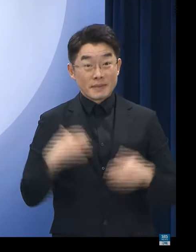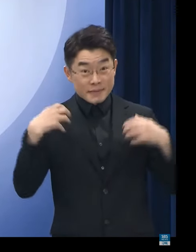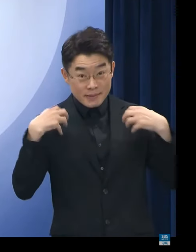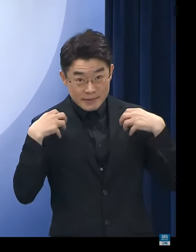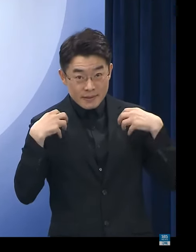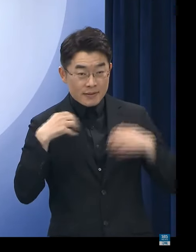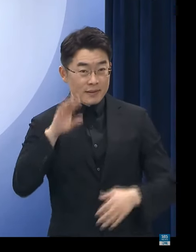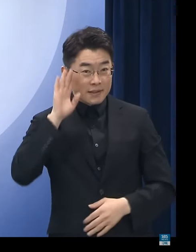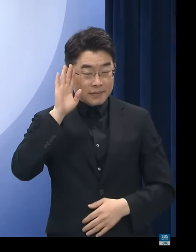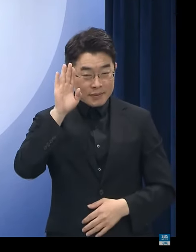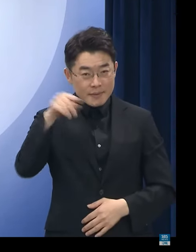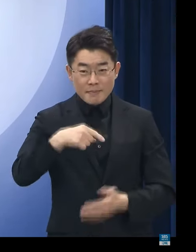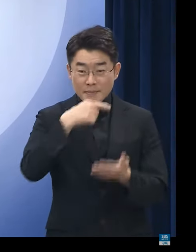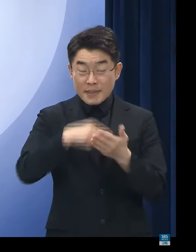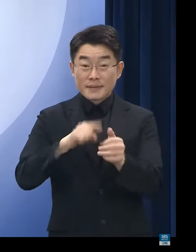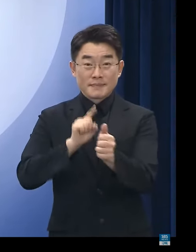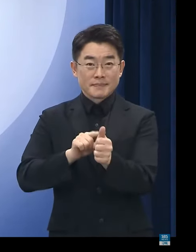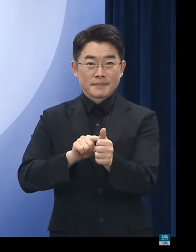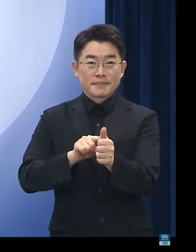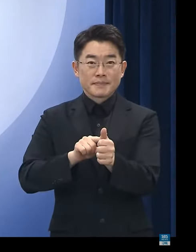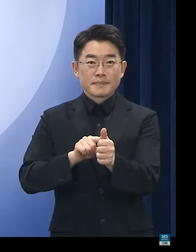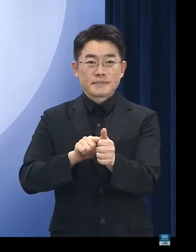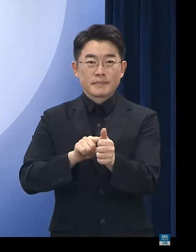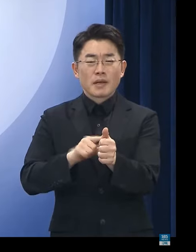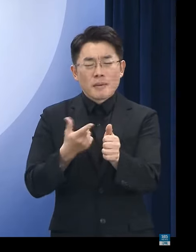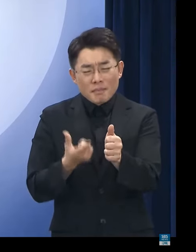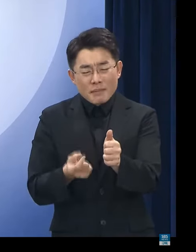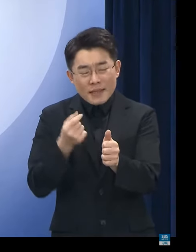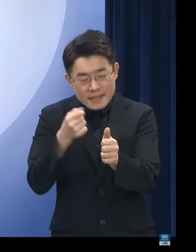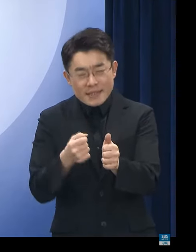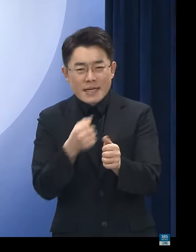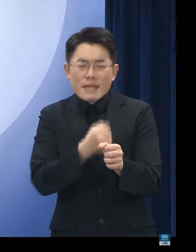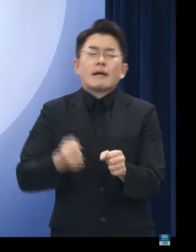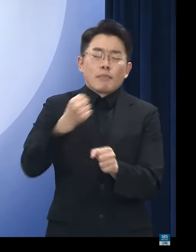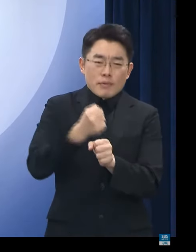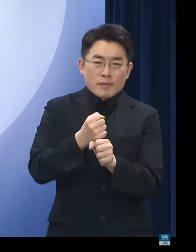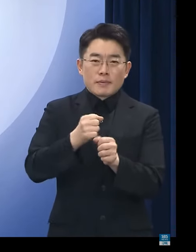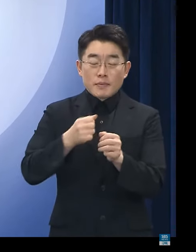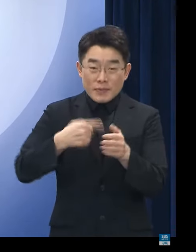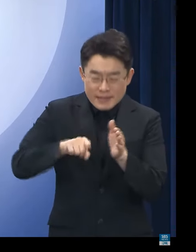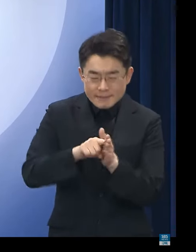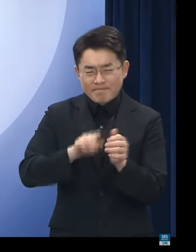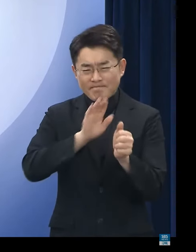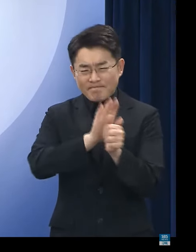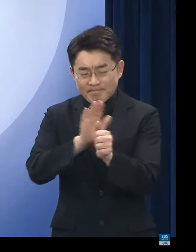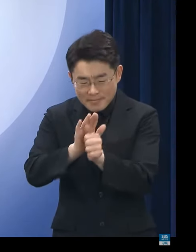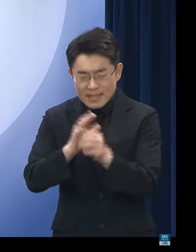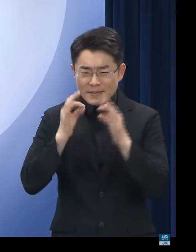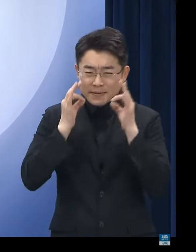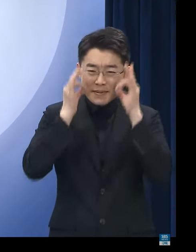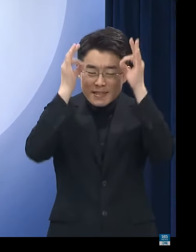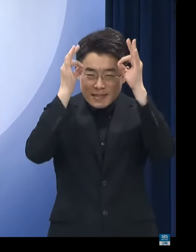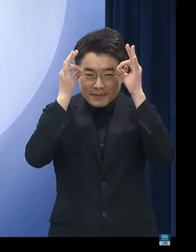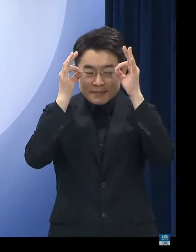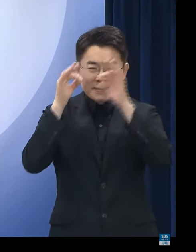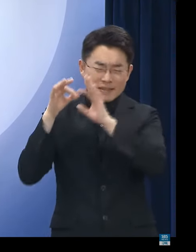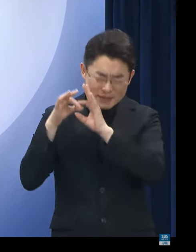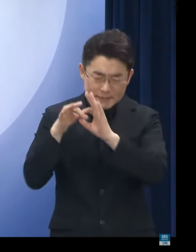전세사기 피해자들이 하루빨리 다시 일어설 수 있도록 비상한 각오로 노력을